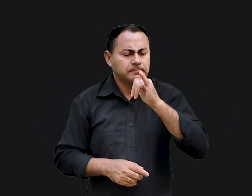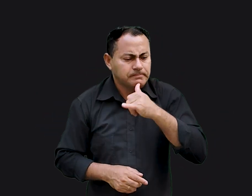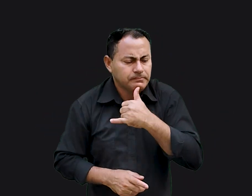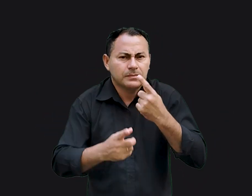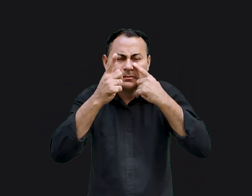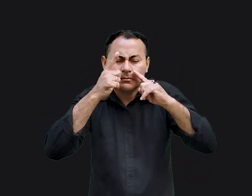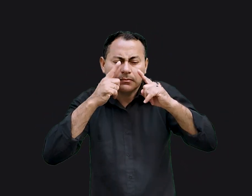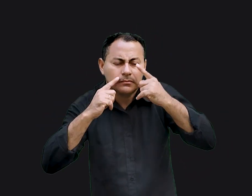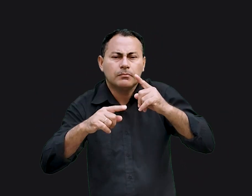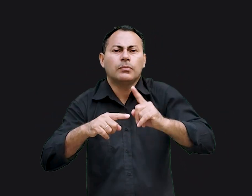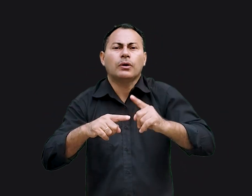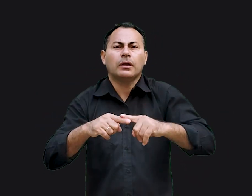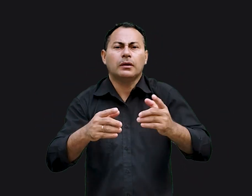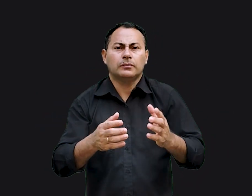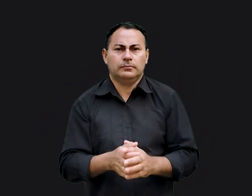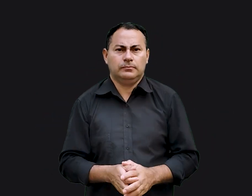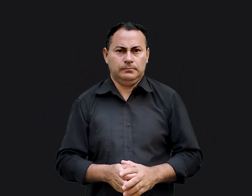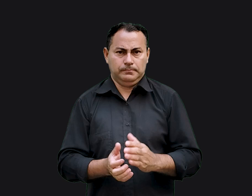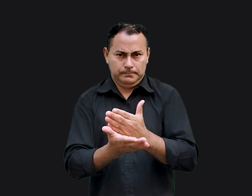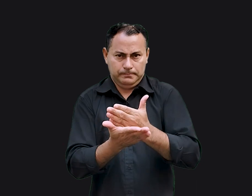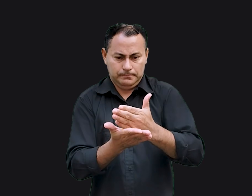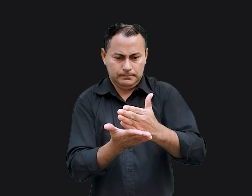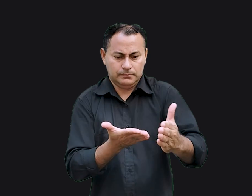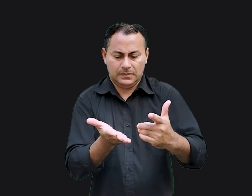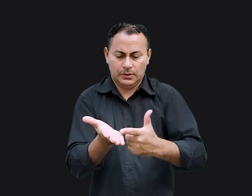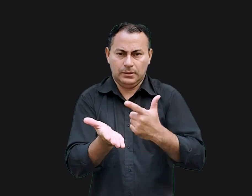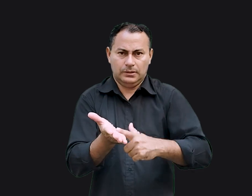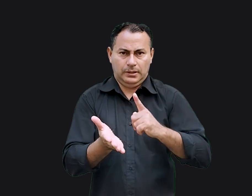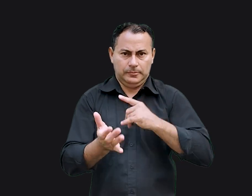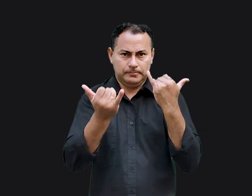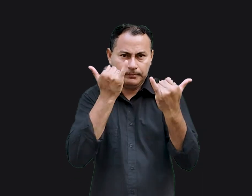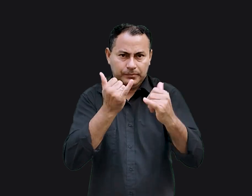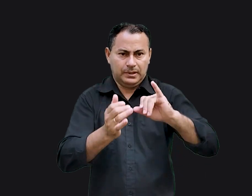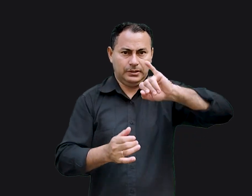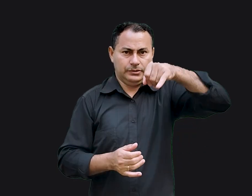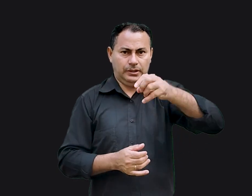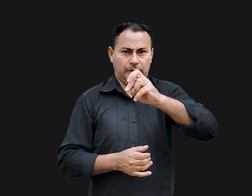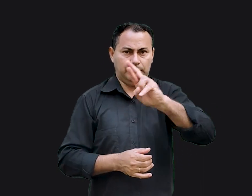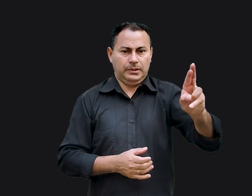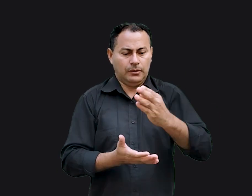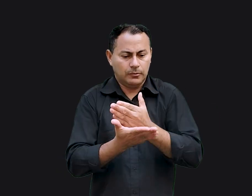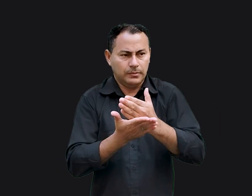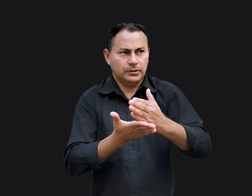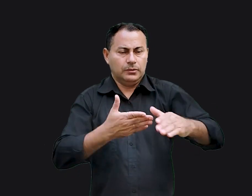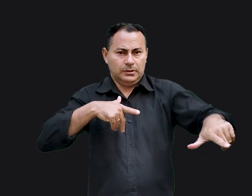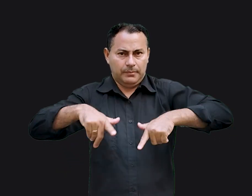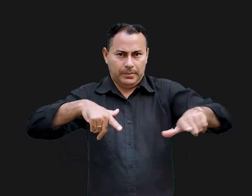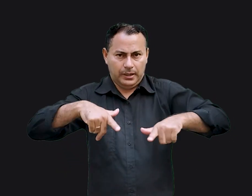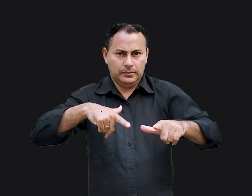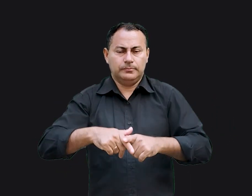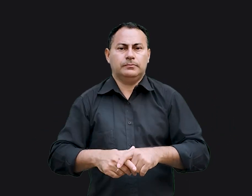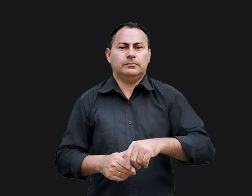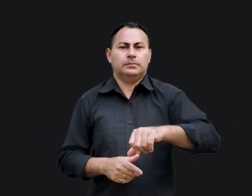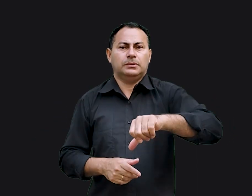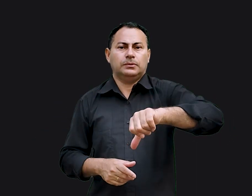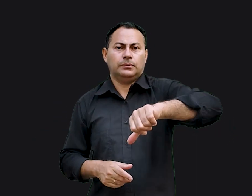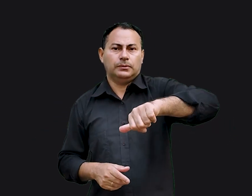ele chorava tanto. Logo no início do livro, temos a informação de que Jeremias começou seu ministério no